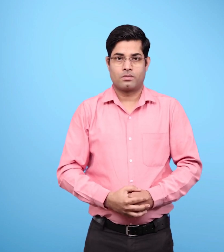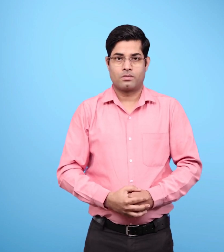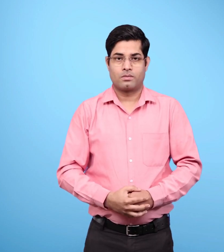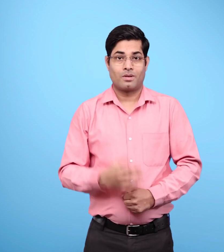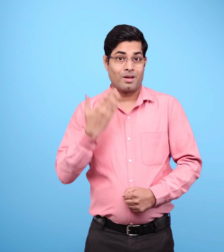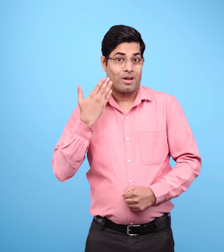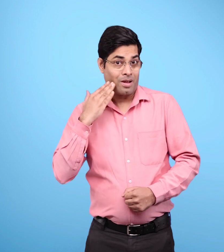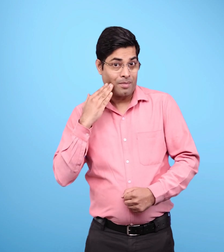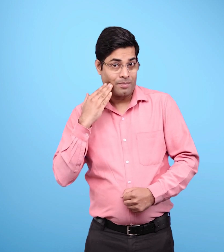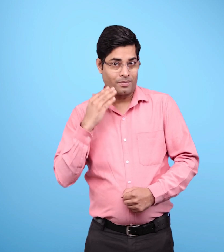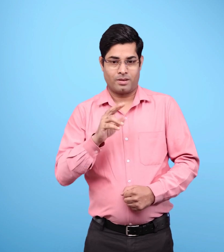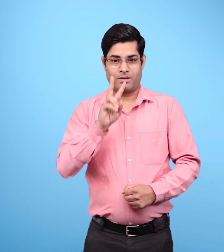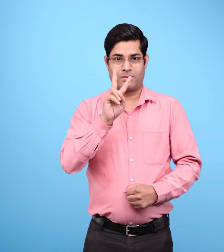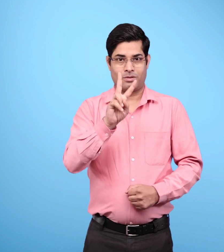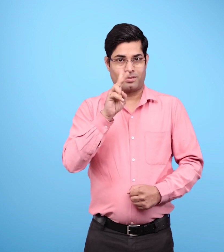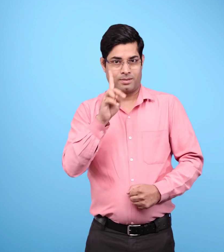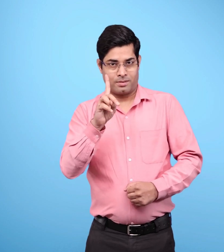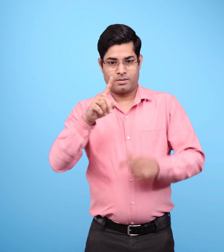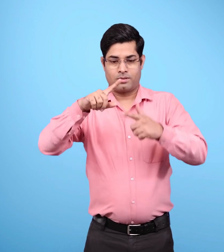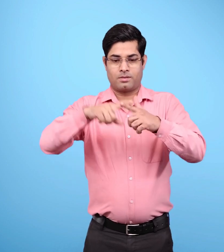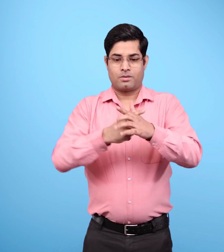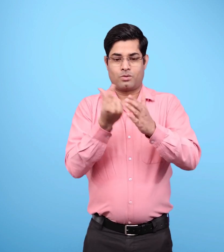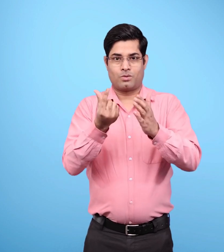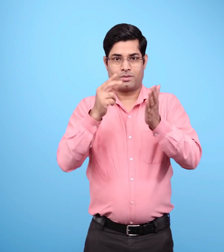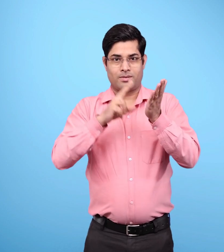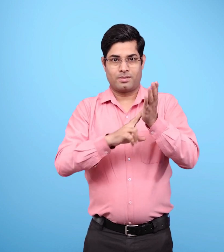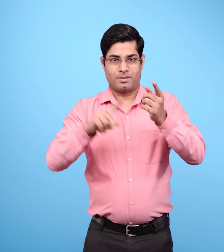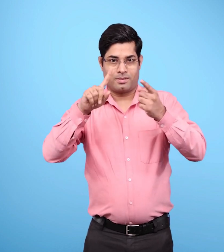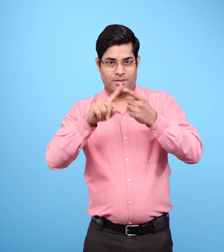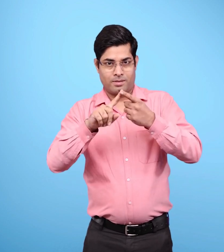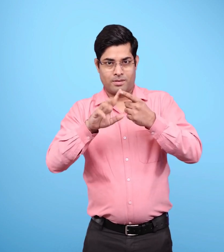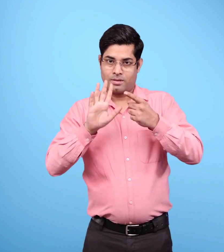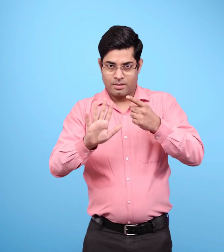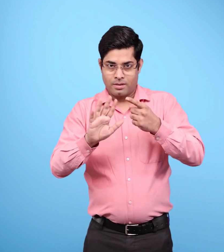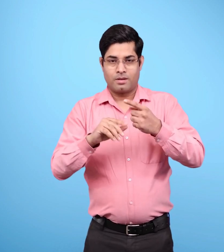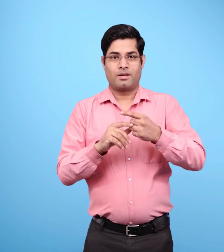21 जून को सूर्य की किरिणे रिक्तिस्थान रेखा पर पड़ती है